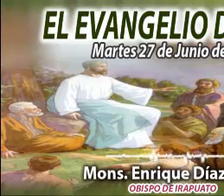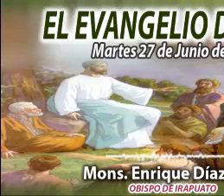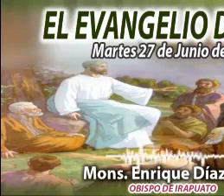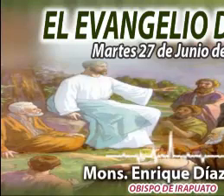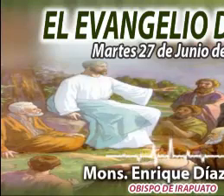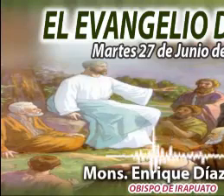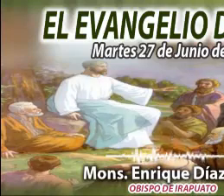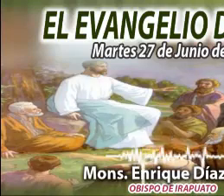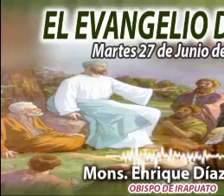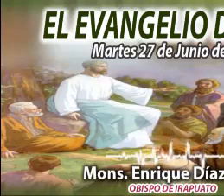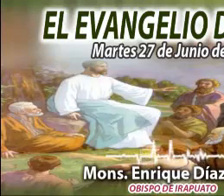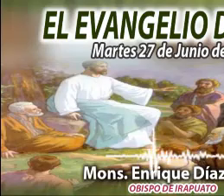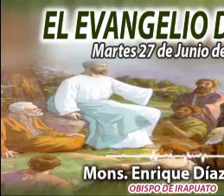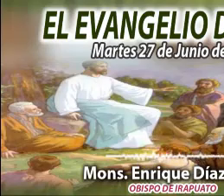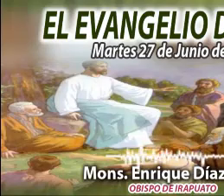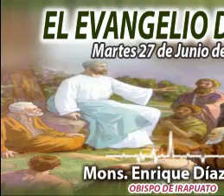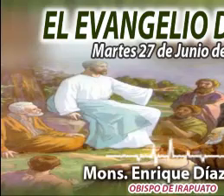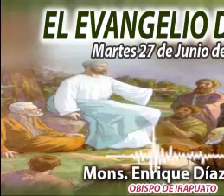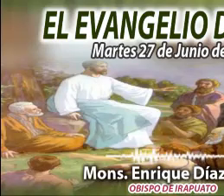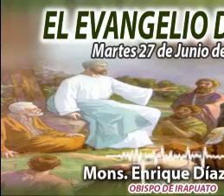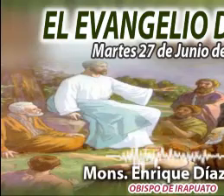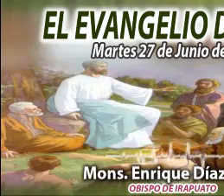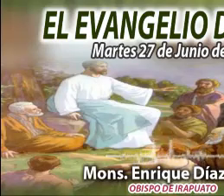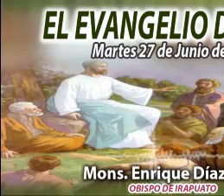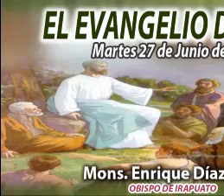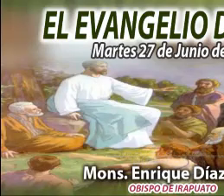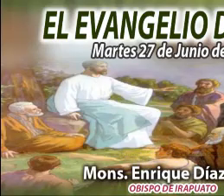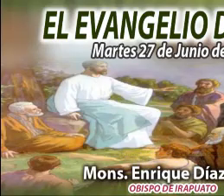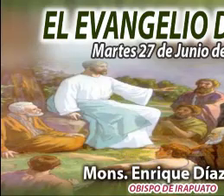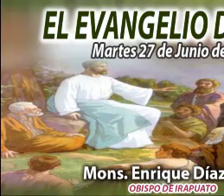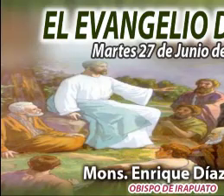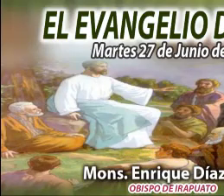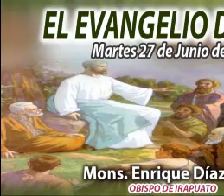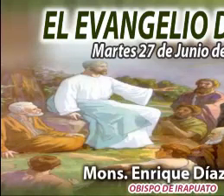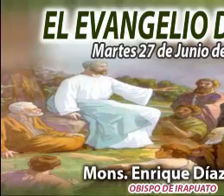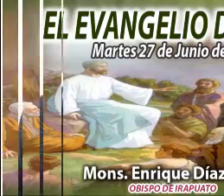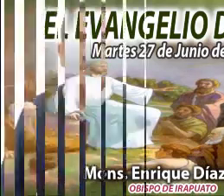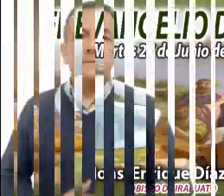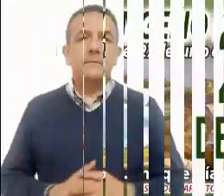Alimentame, sálame, acompáñame.